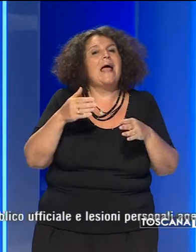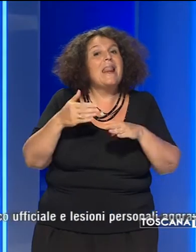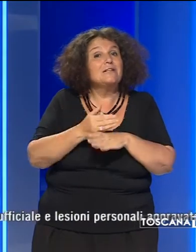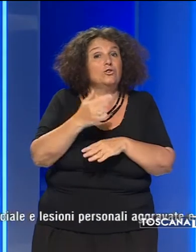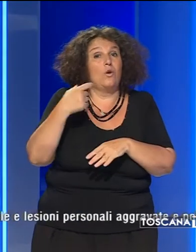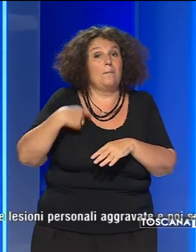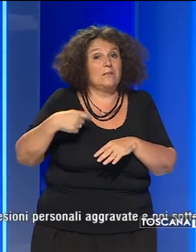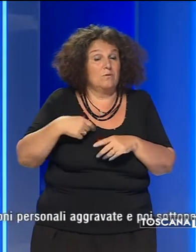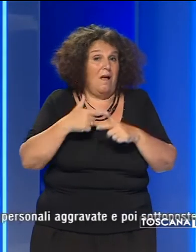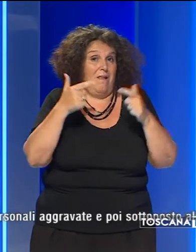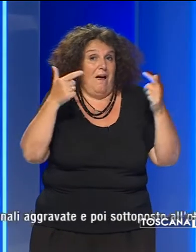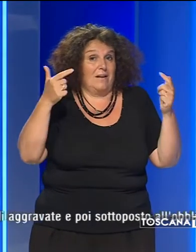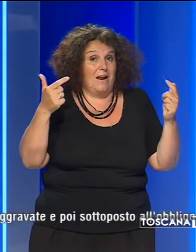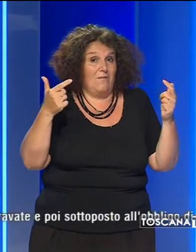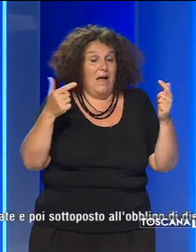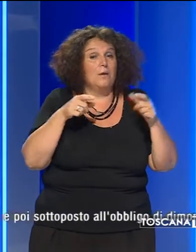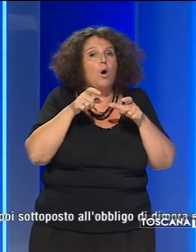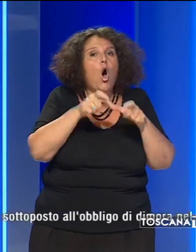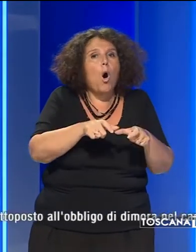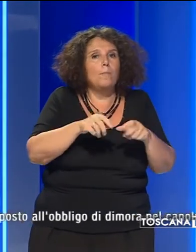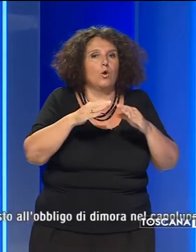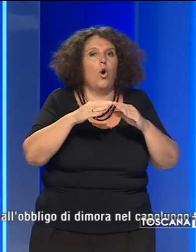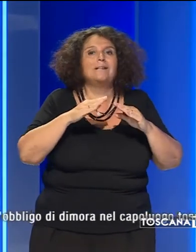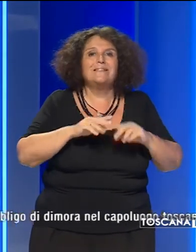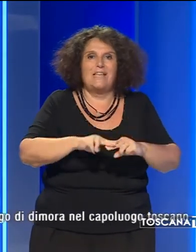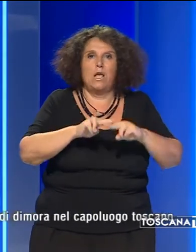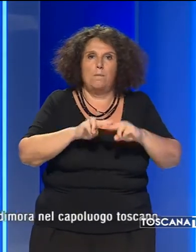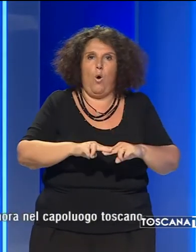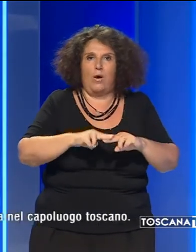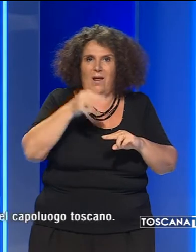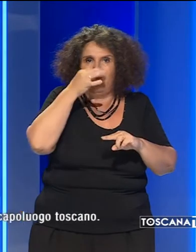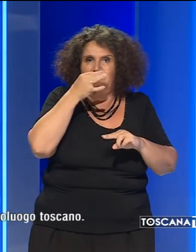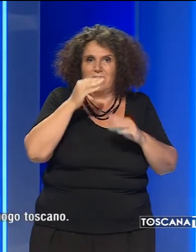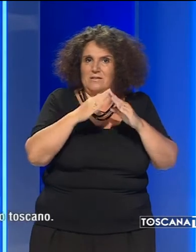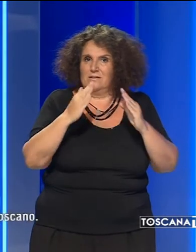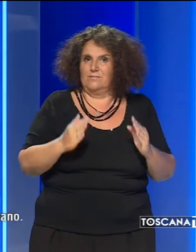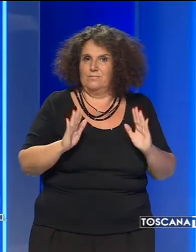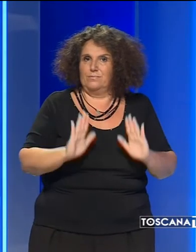e poi sottoposto all'obbligo di dimora nel capoluogo toscano.